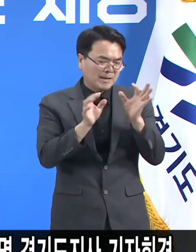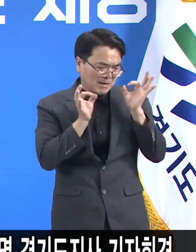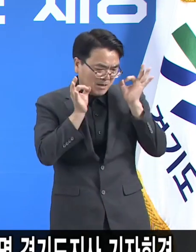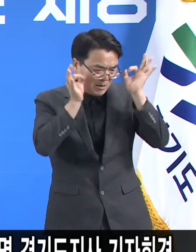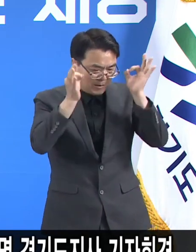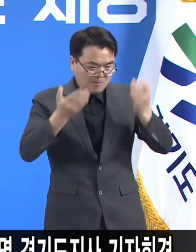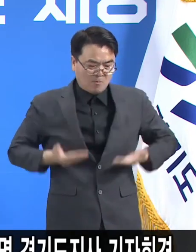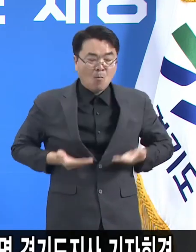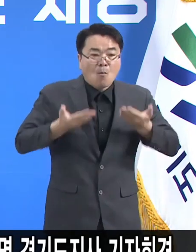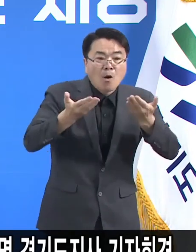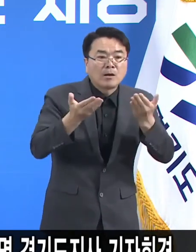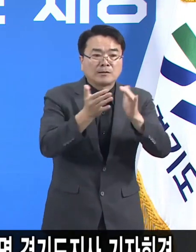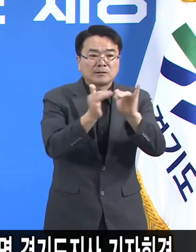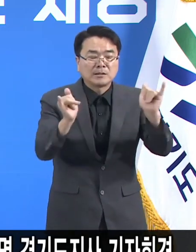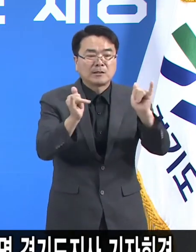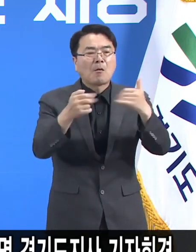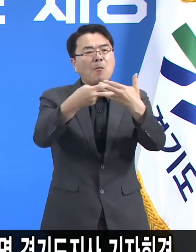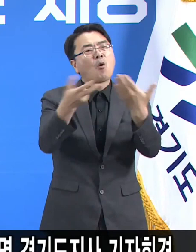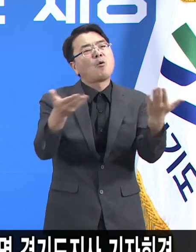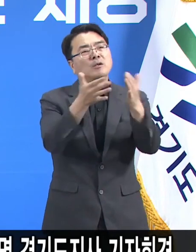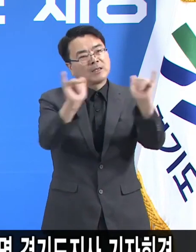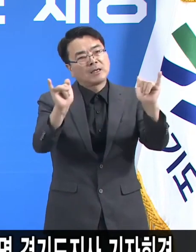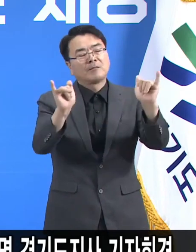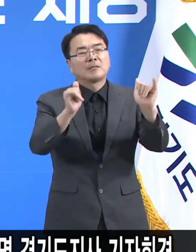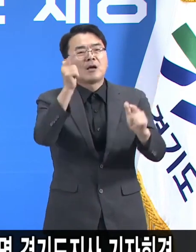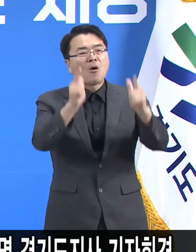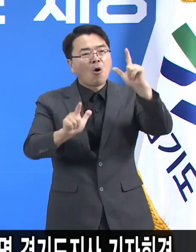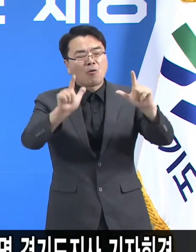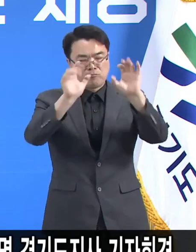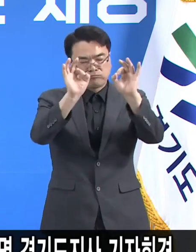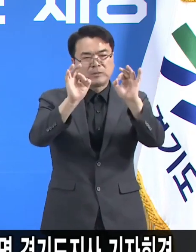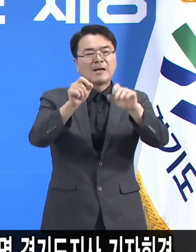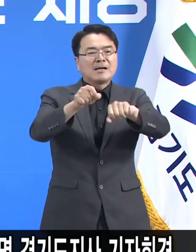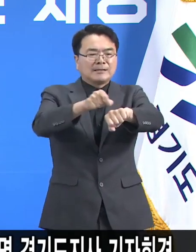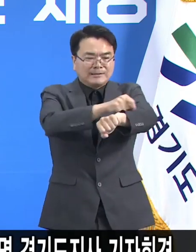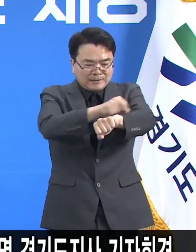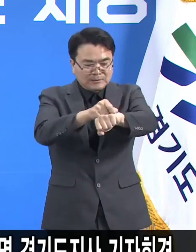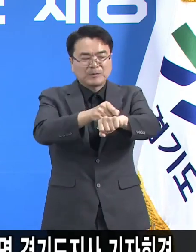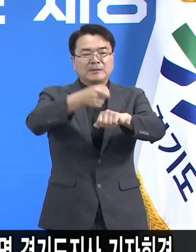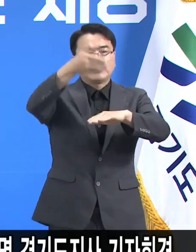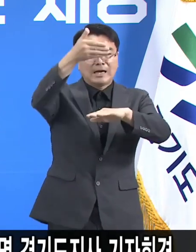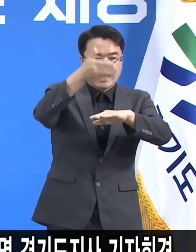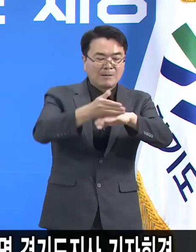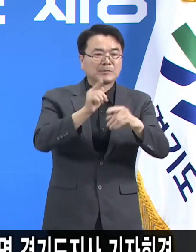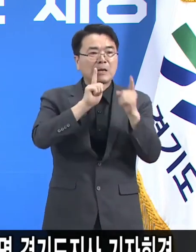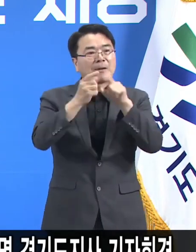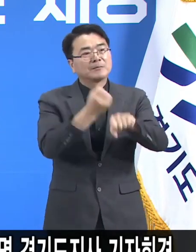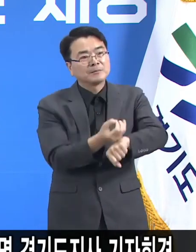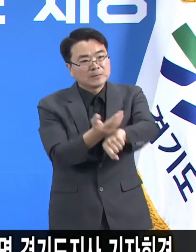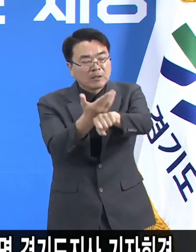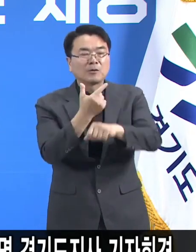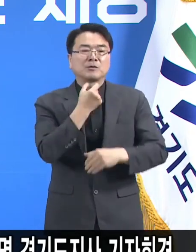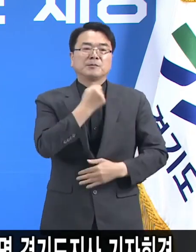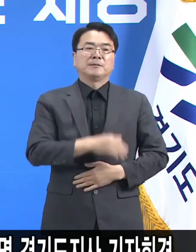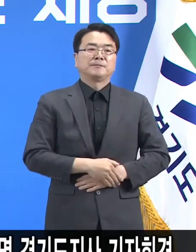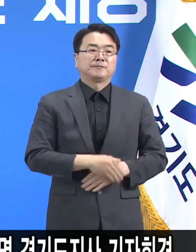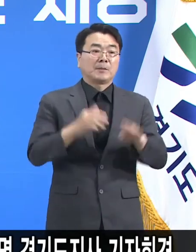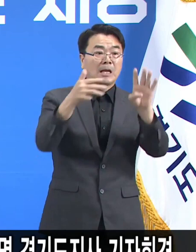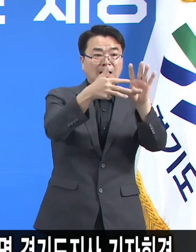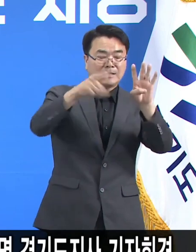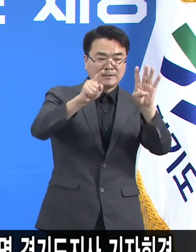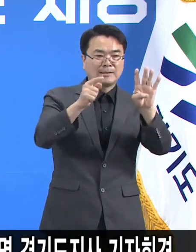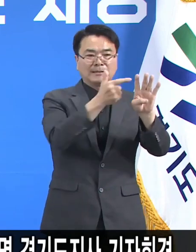봉사하고 계시는 의료진 여러분의 현실에도 각별히 감사 말씀드립니다. 4차